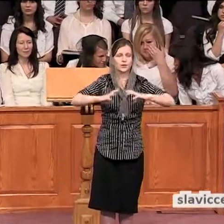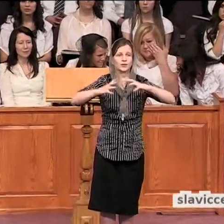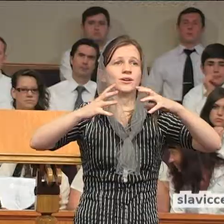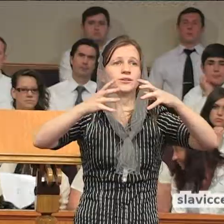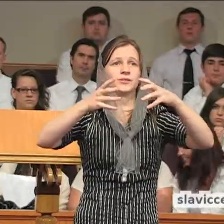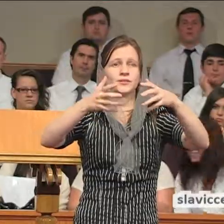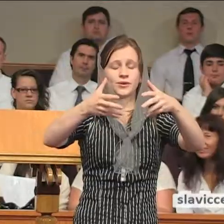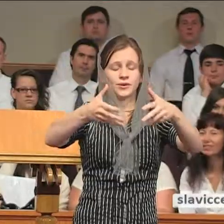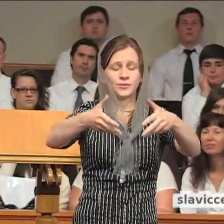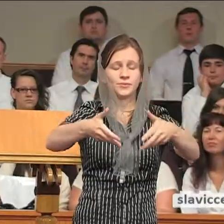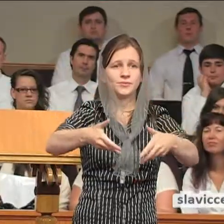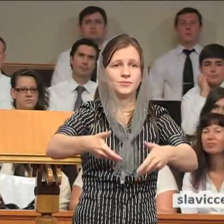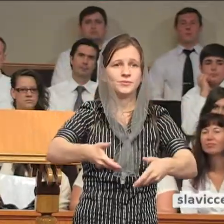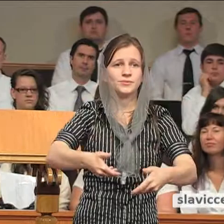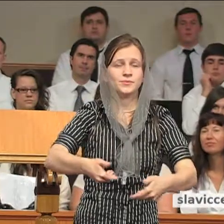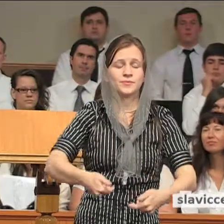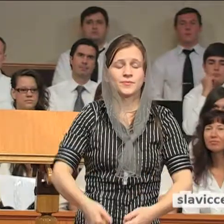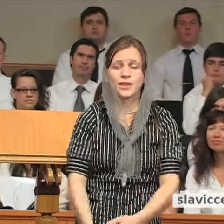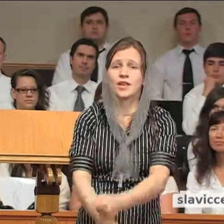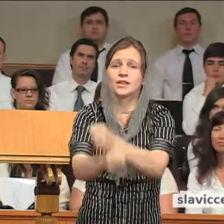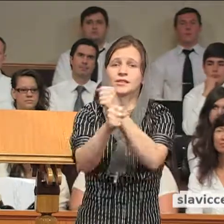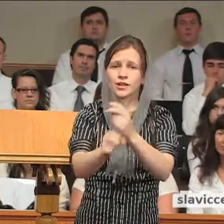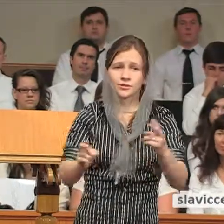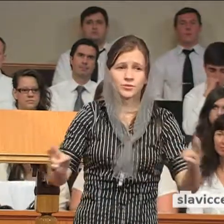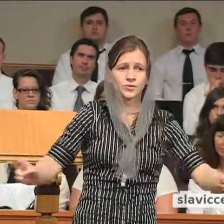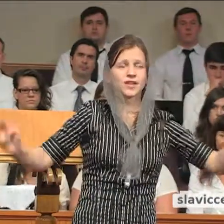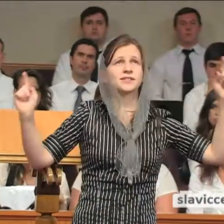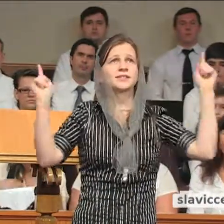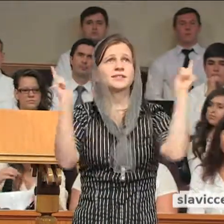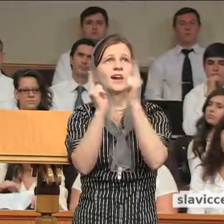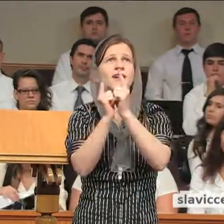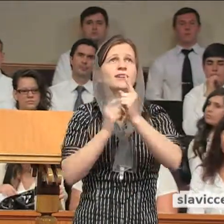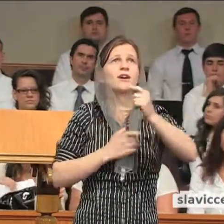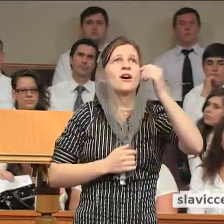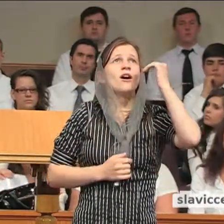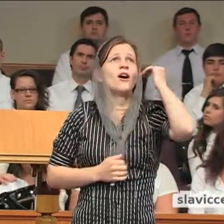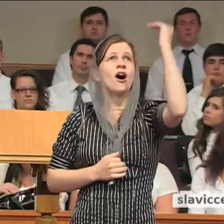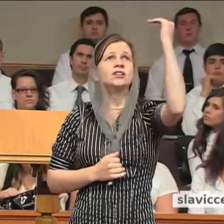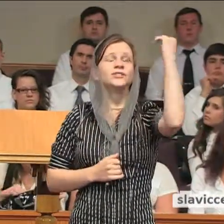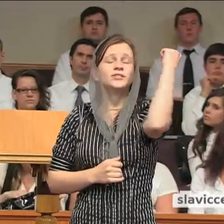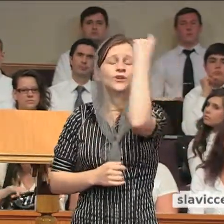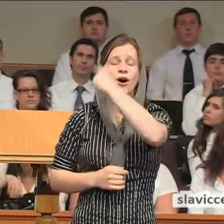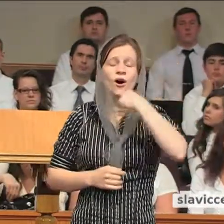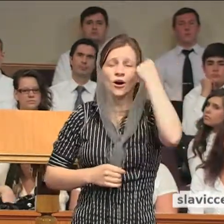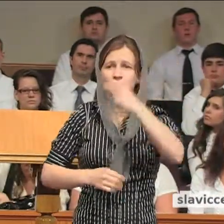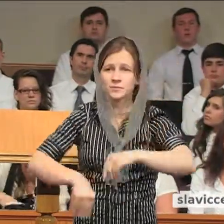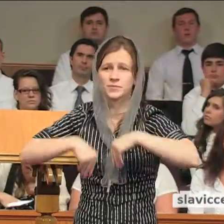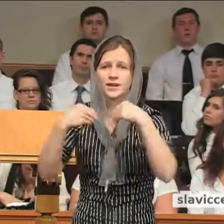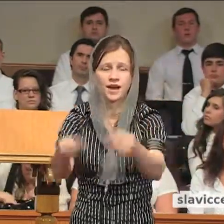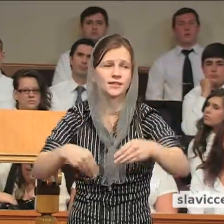землею. Кому-то встанет Он лицом и даст